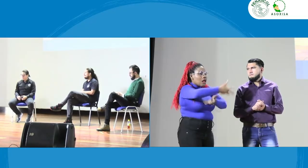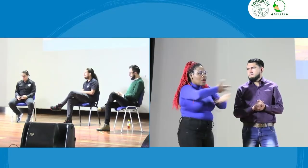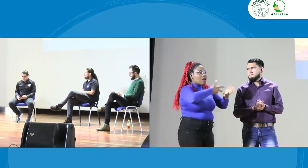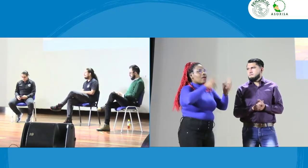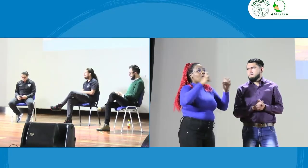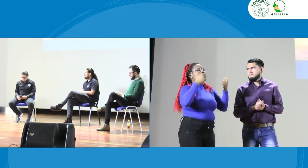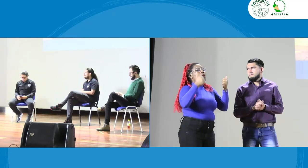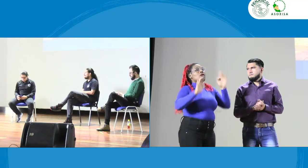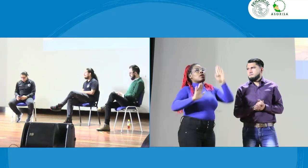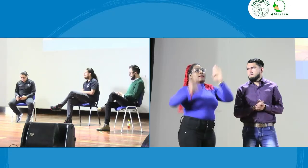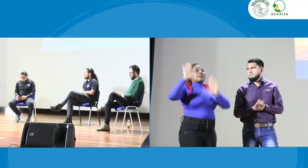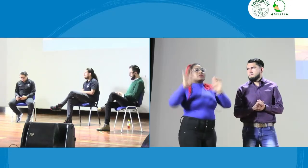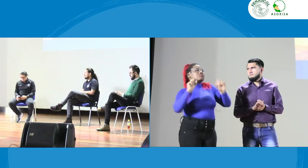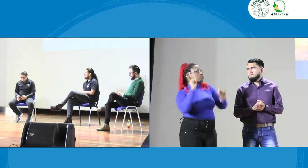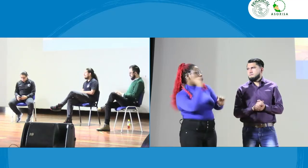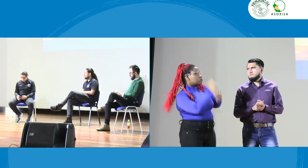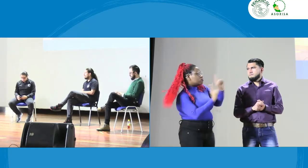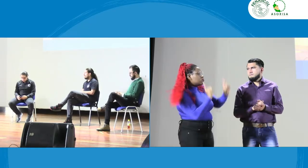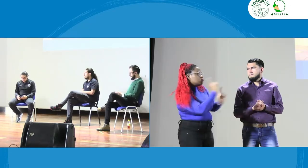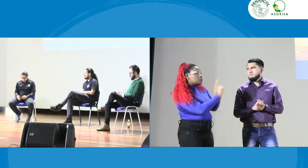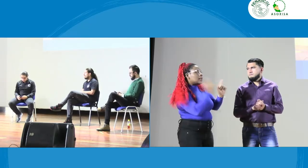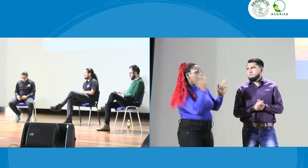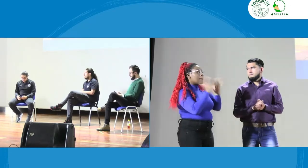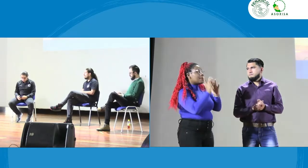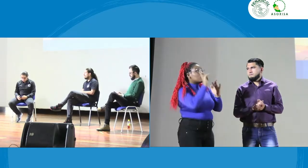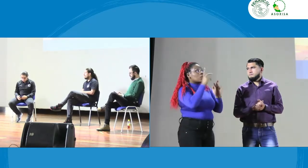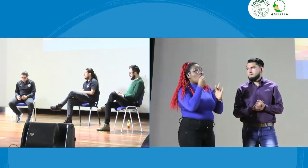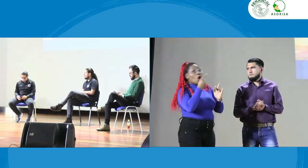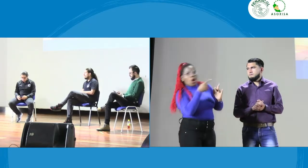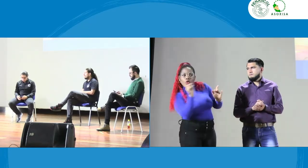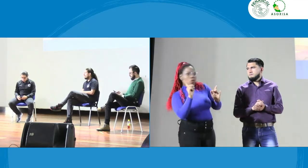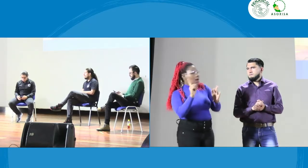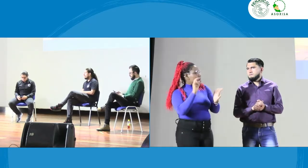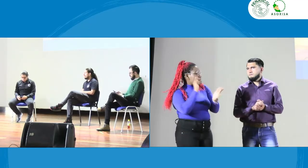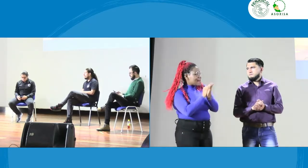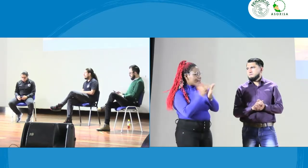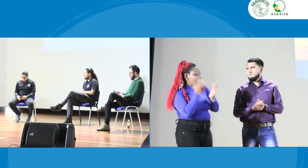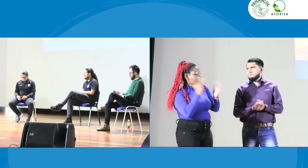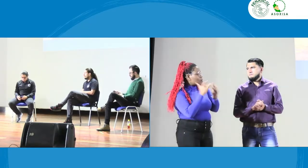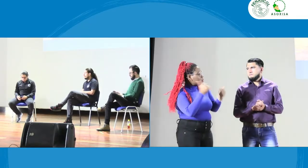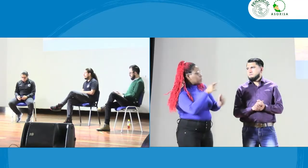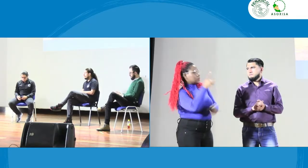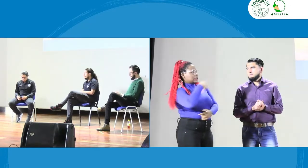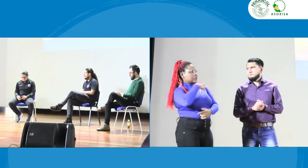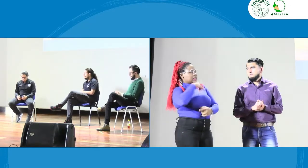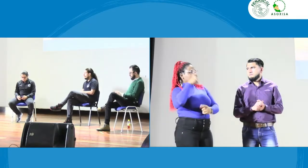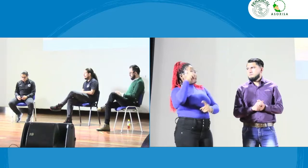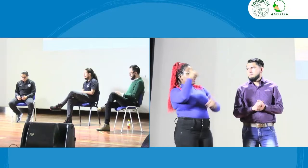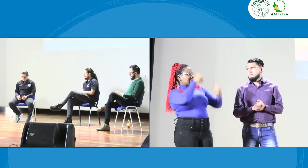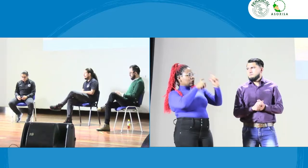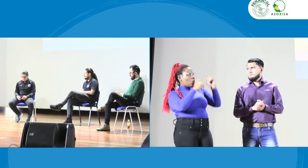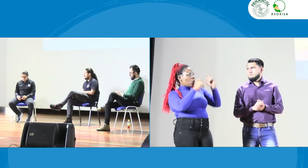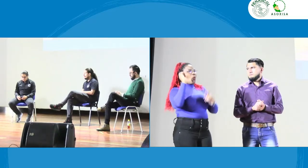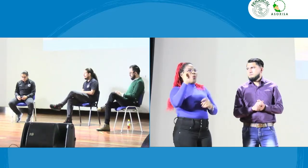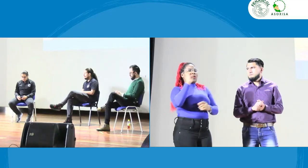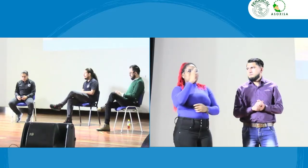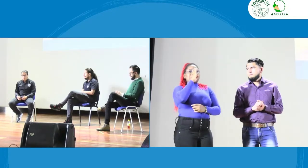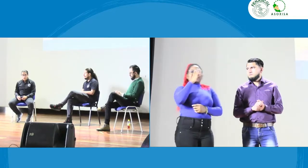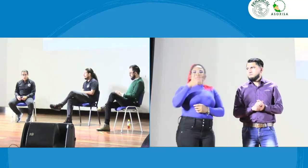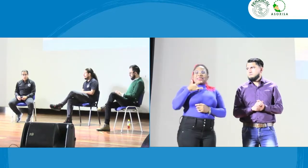después de haber visto todas estas charlas vamos a una sesión de preguntas importante que sea pues acorde a este tema y